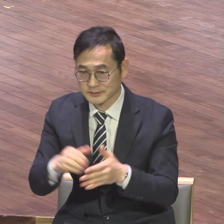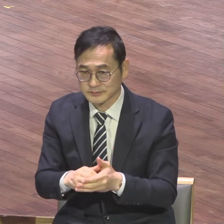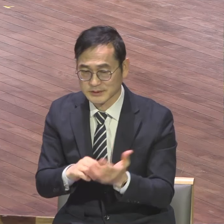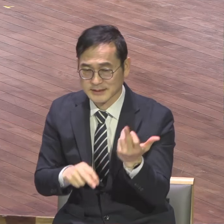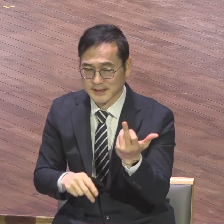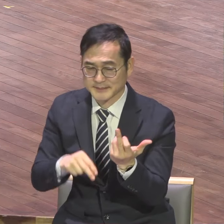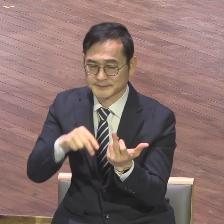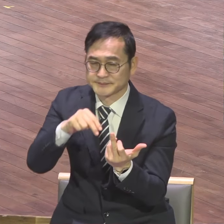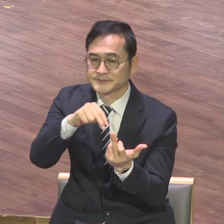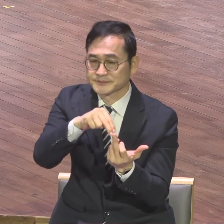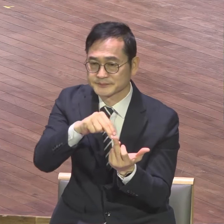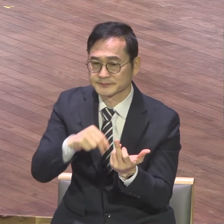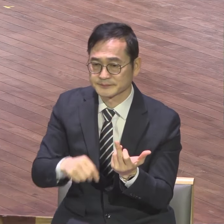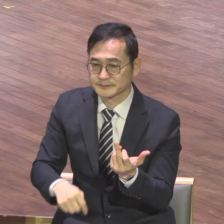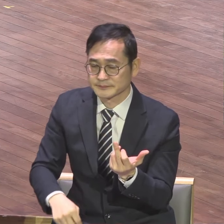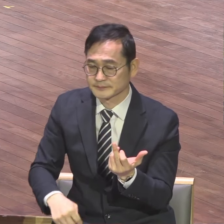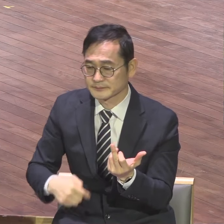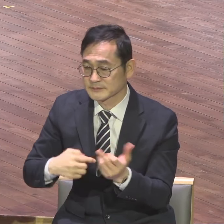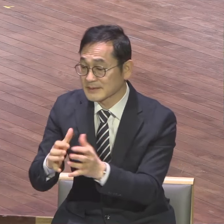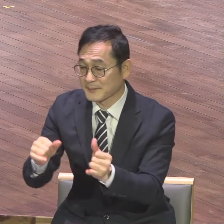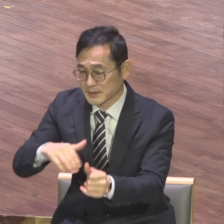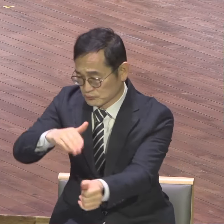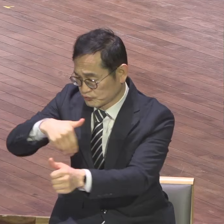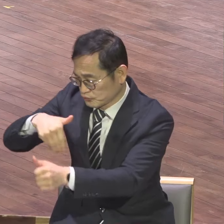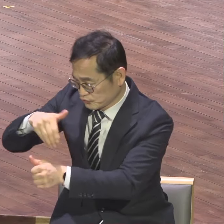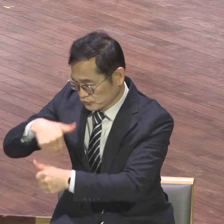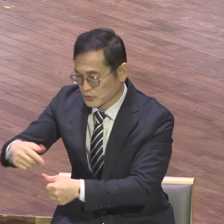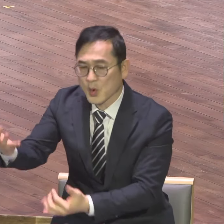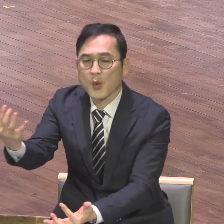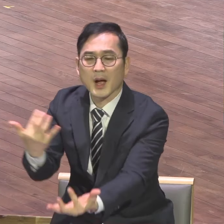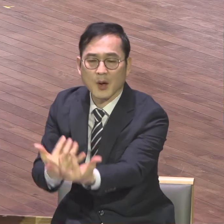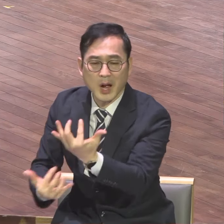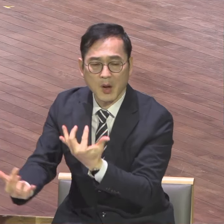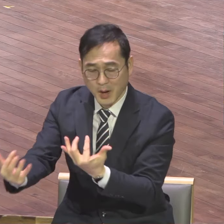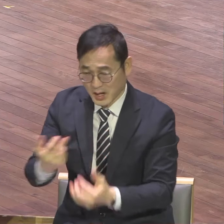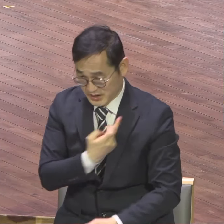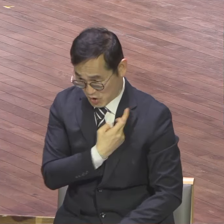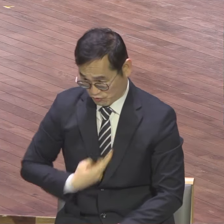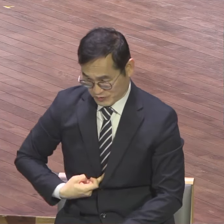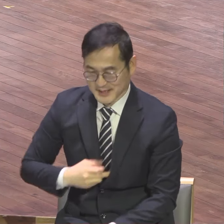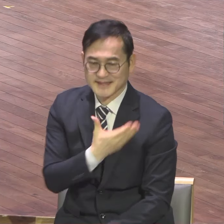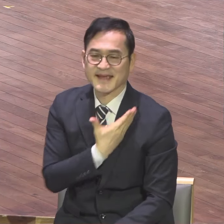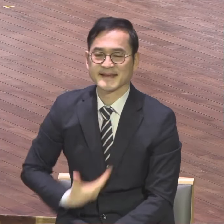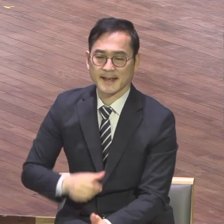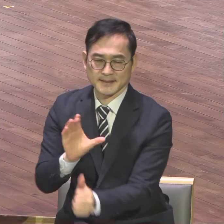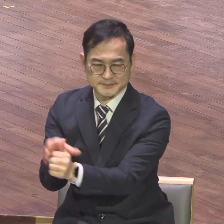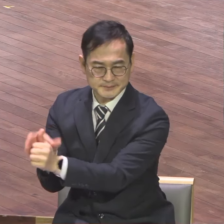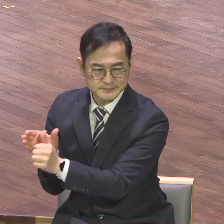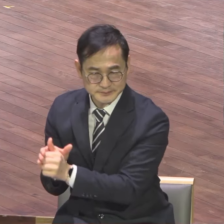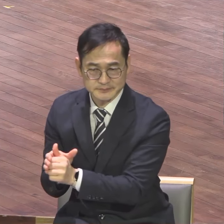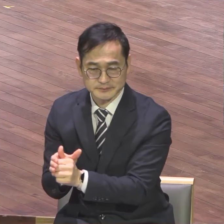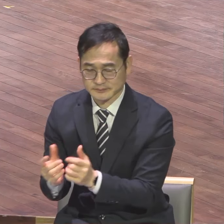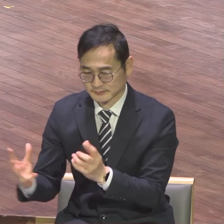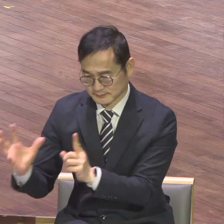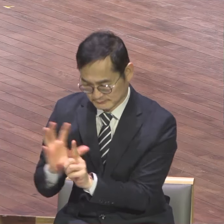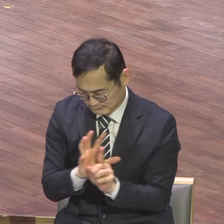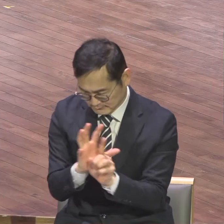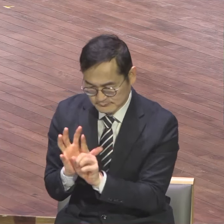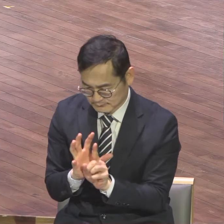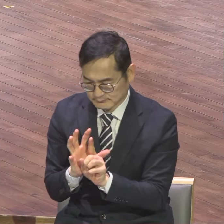자기가 원하는 자들을 부르시니 나아온지라 이에 열두를 세우셨으니 이는 자기와 함께 있게 하시고 또 보내사 전도도